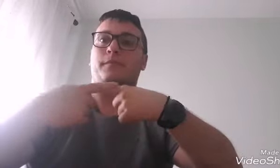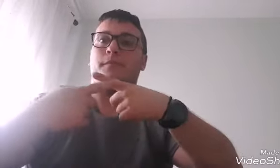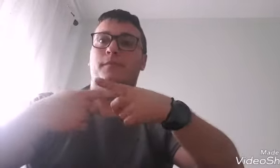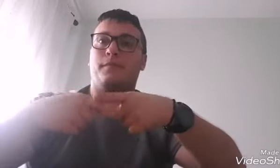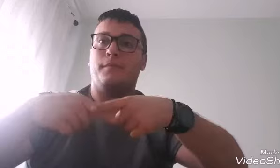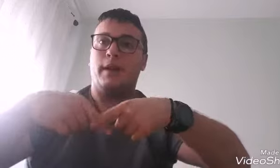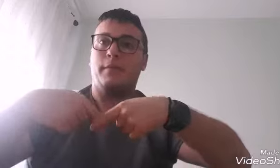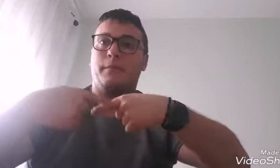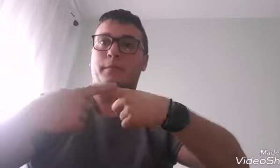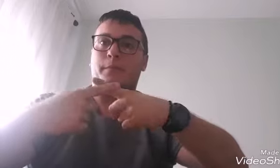¿vale?